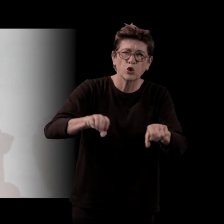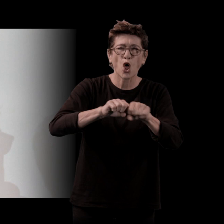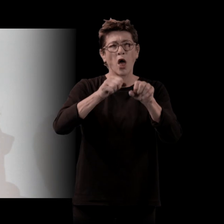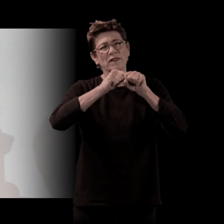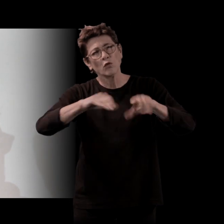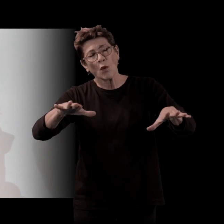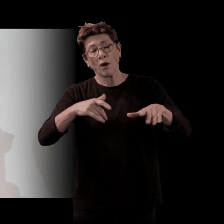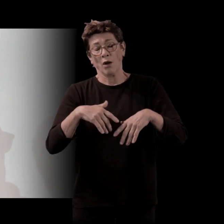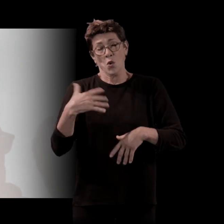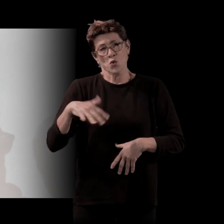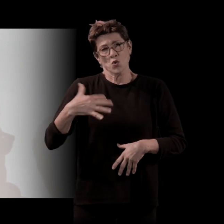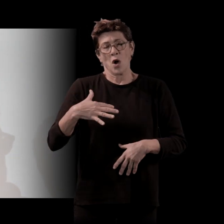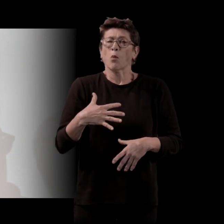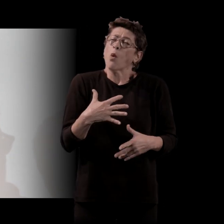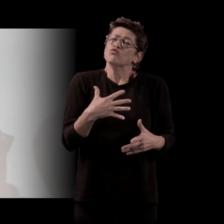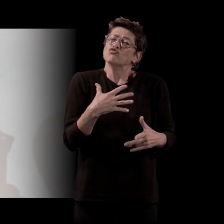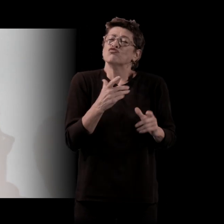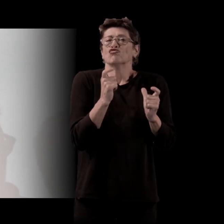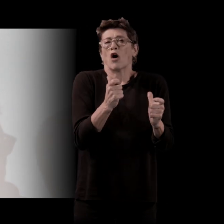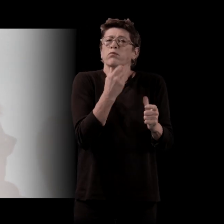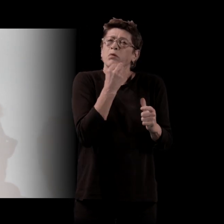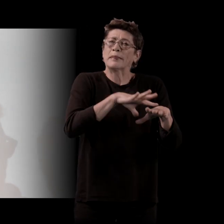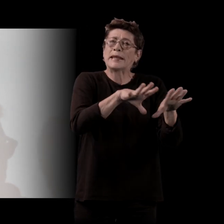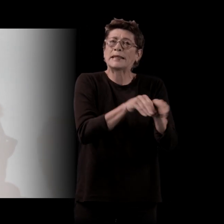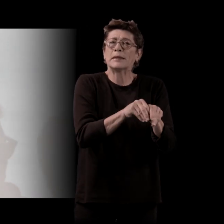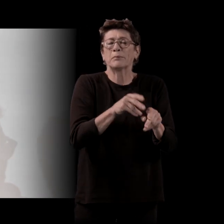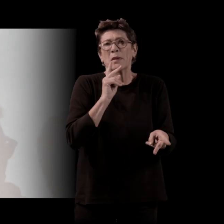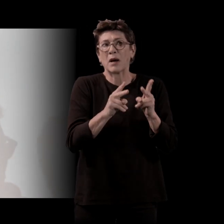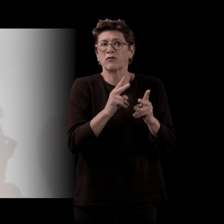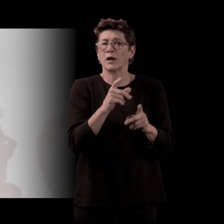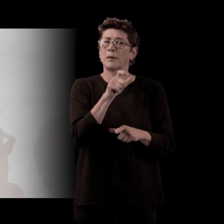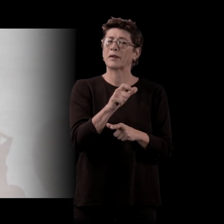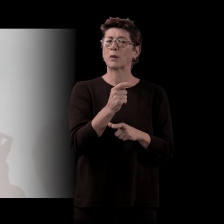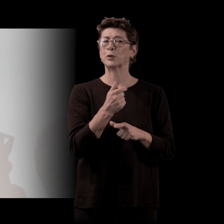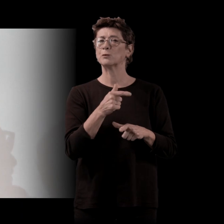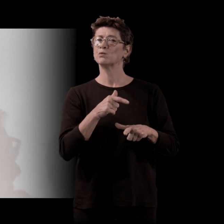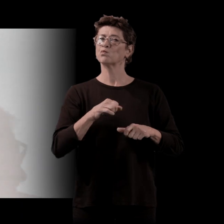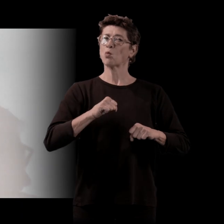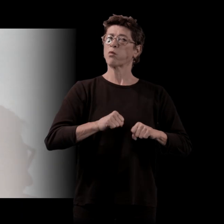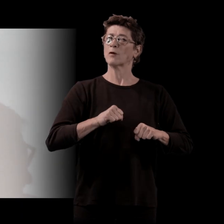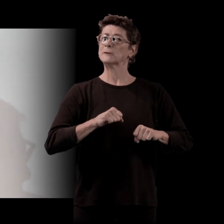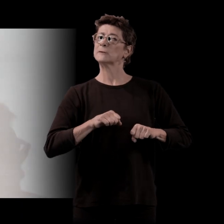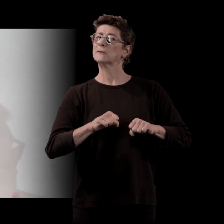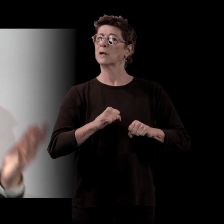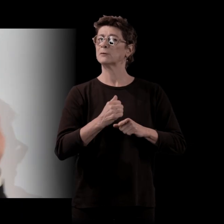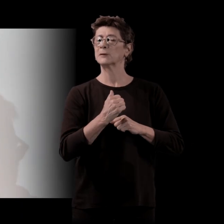qui peuvent avoir le désir d'exister en vous cassant les pieds. Et puis, c'est leur métier.